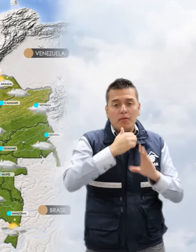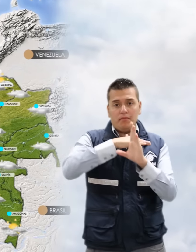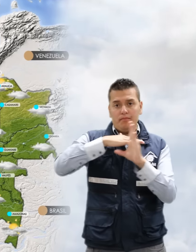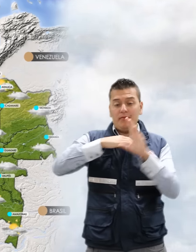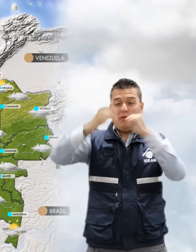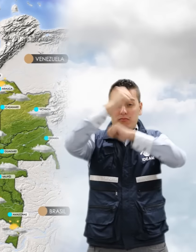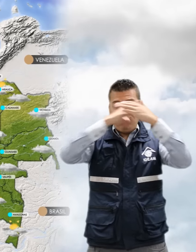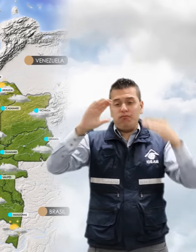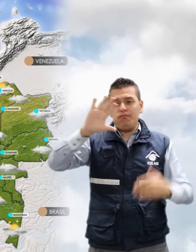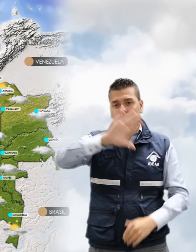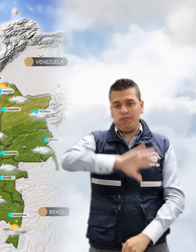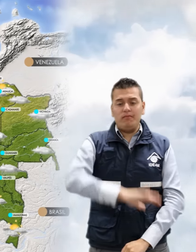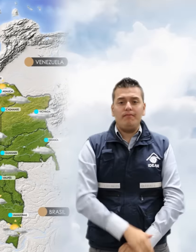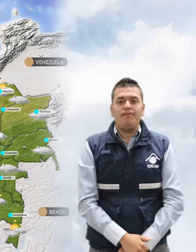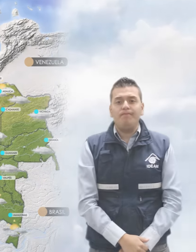cubierto.